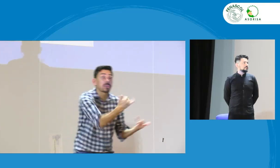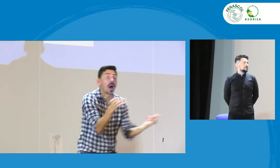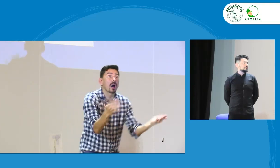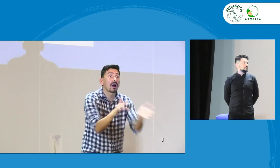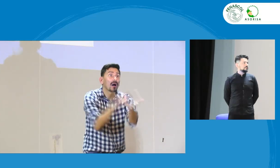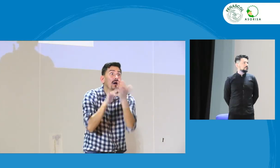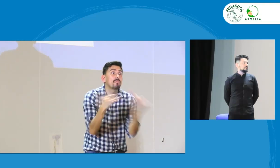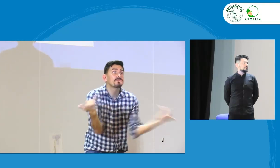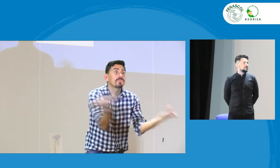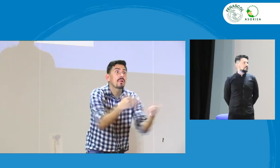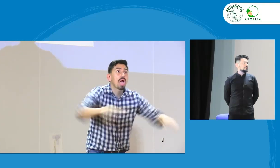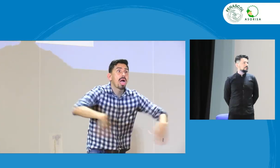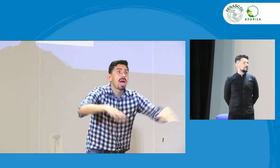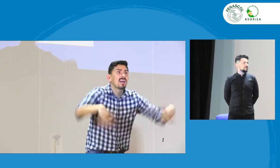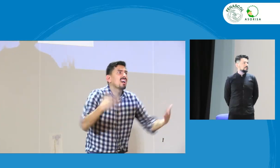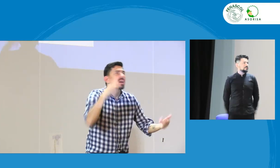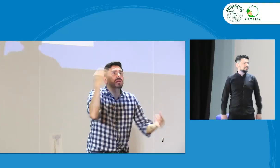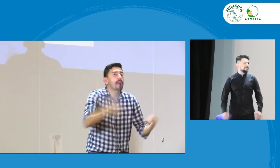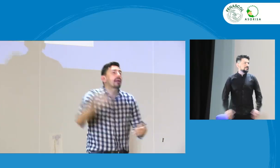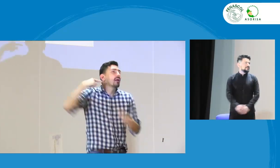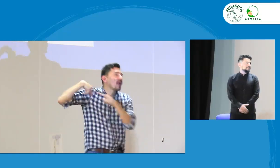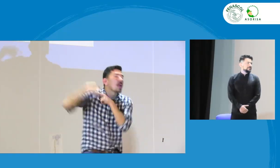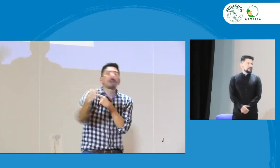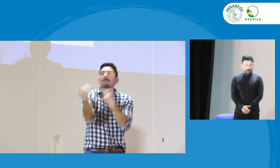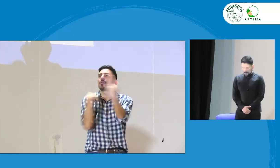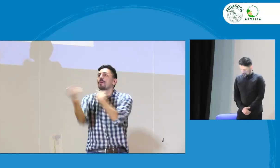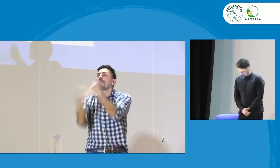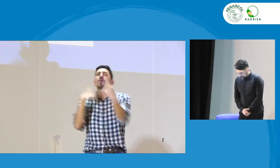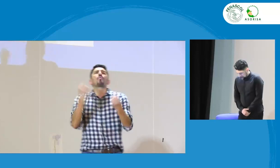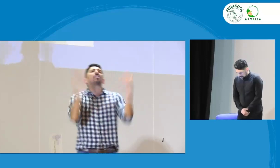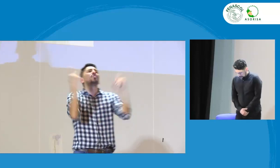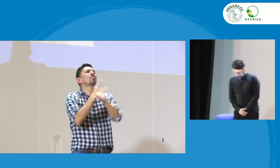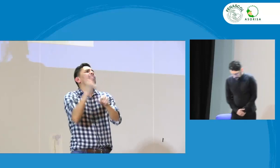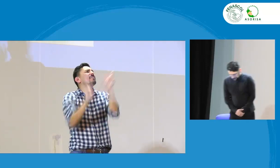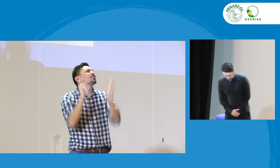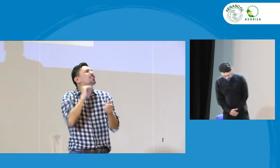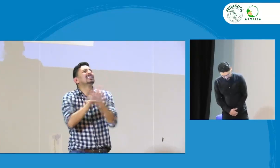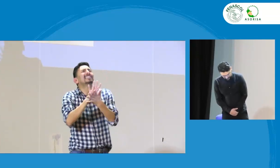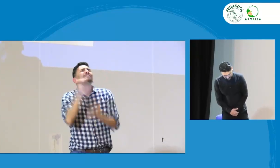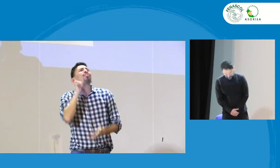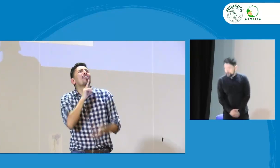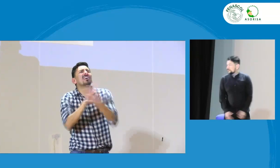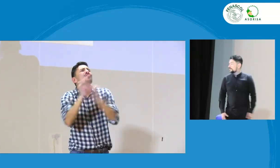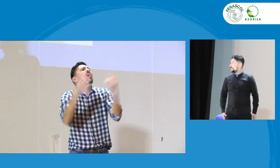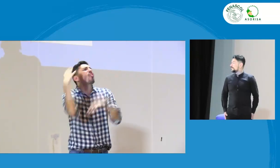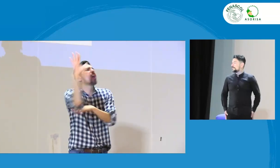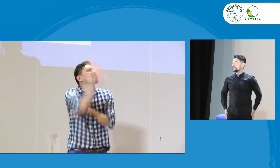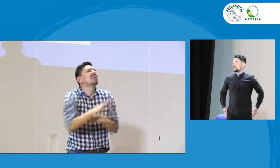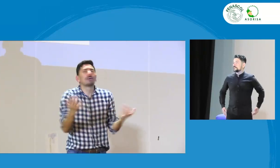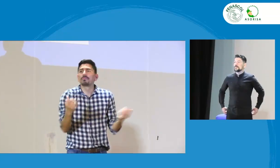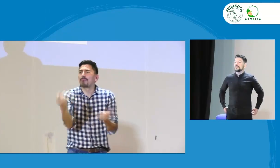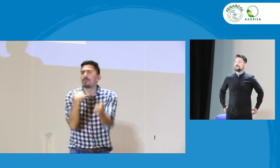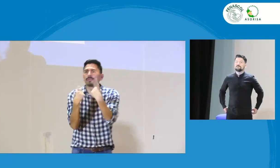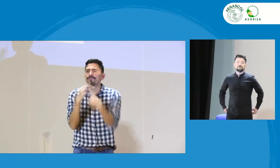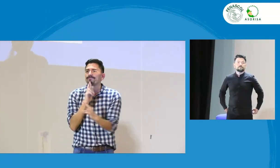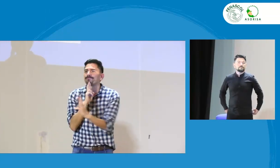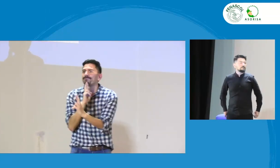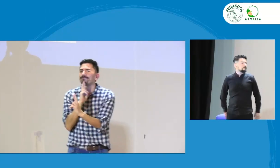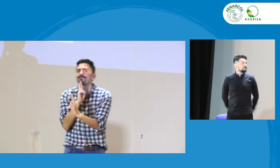números, no había esta información, entonces, por eso fue importante saber cuántas personas señantes habían en el país. no podíamos dar estas